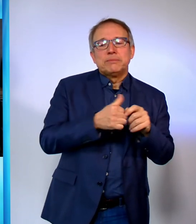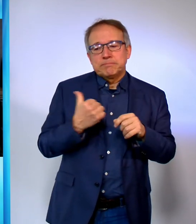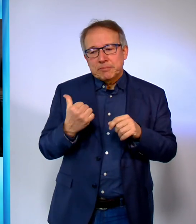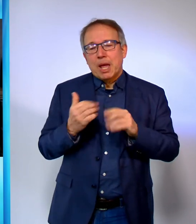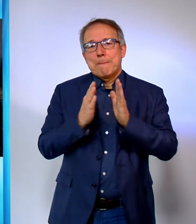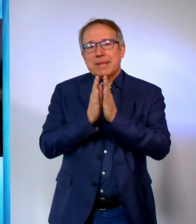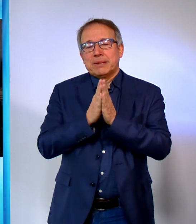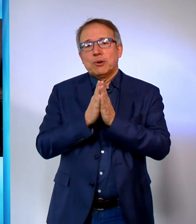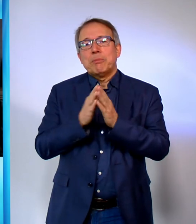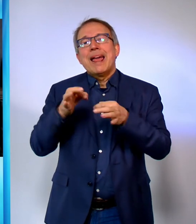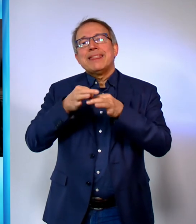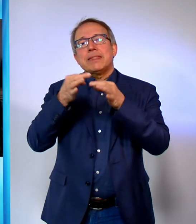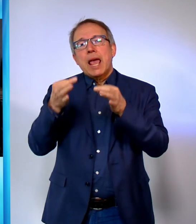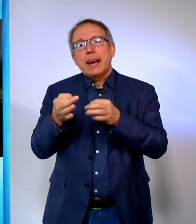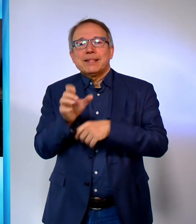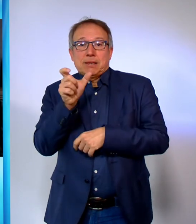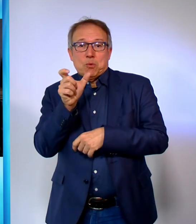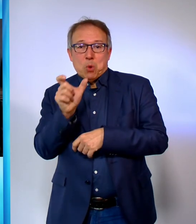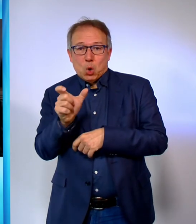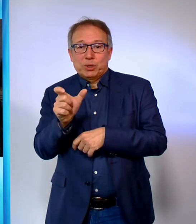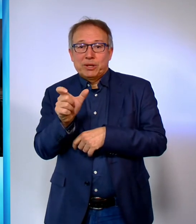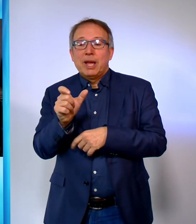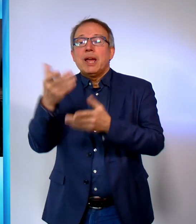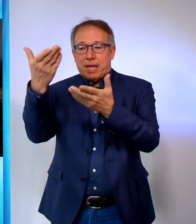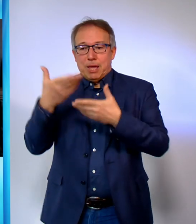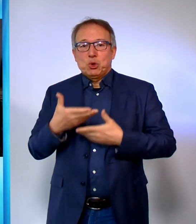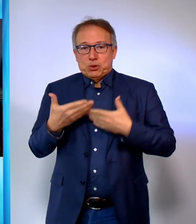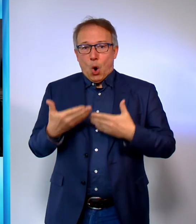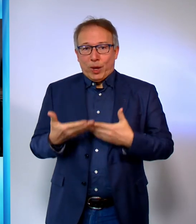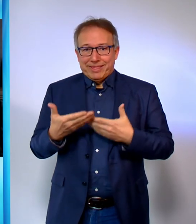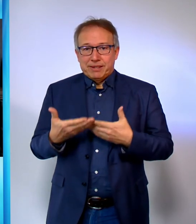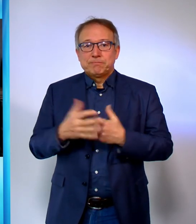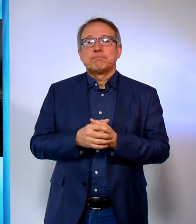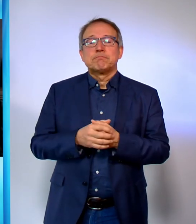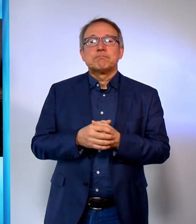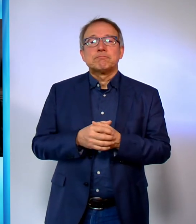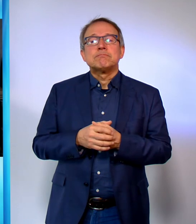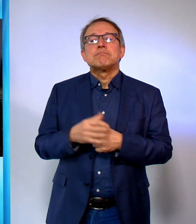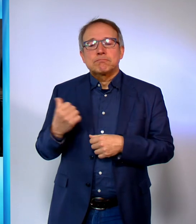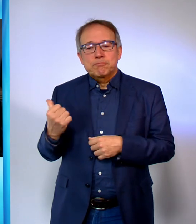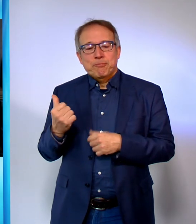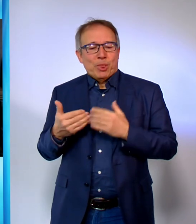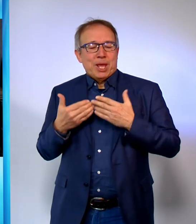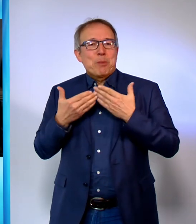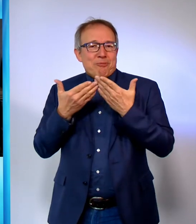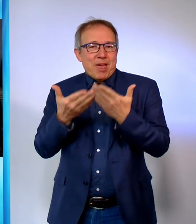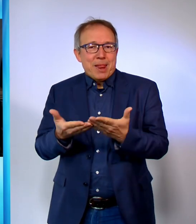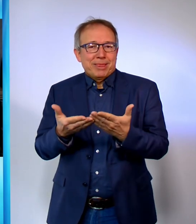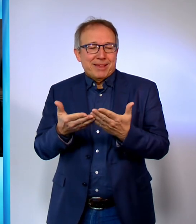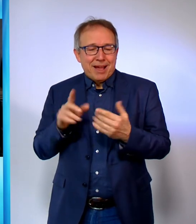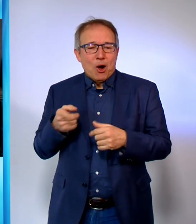ums tägliche Wort. Unser tägliches Wort gib uns heute. Dies empfehle ich zur